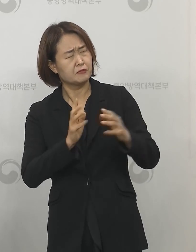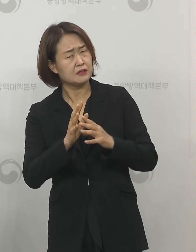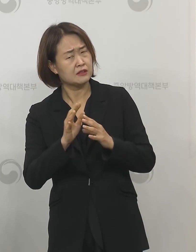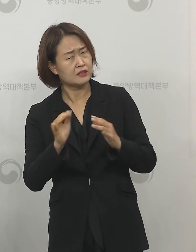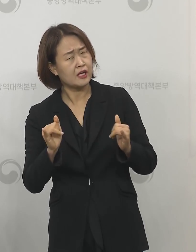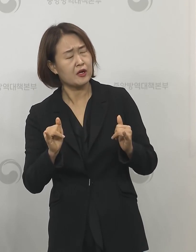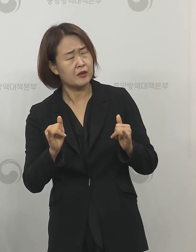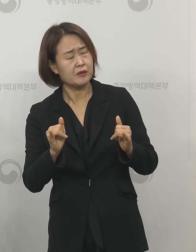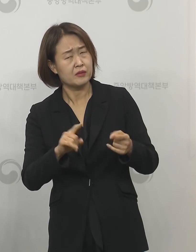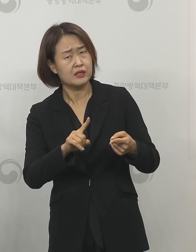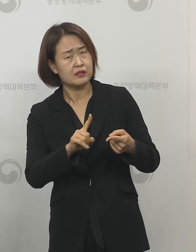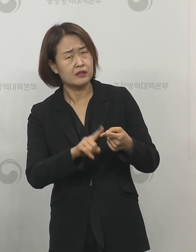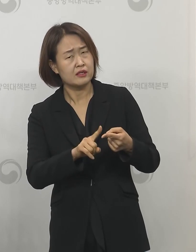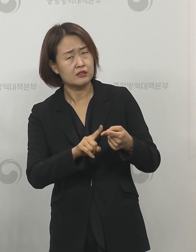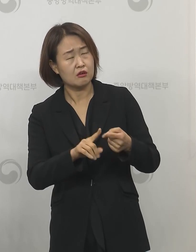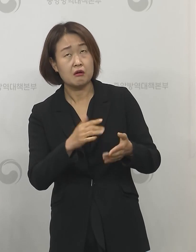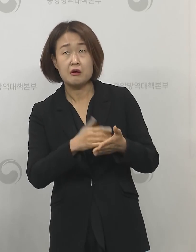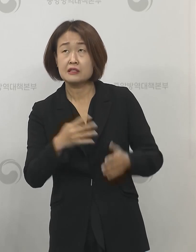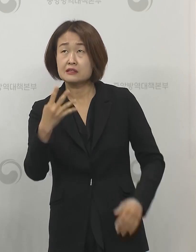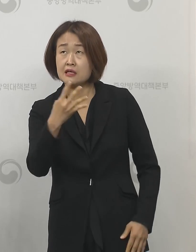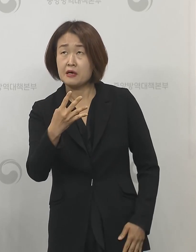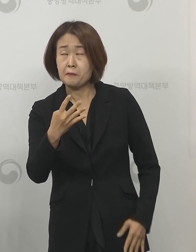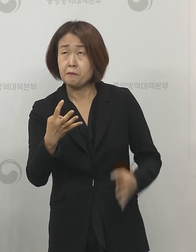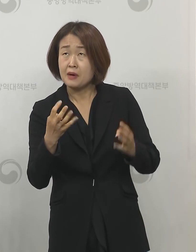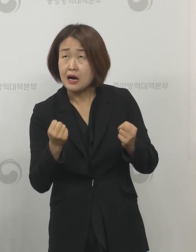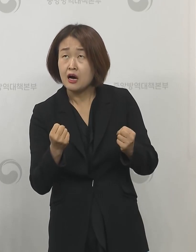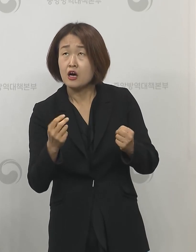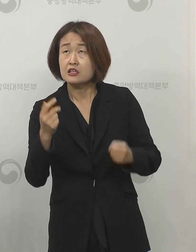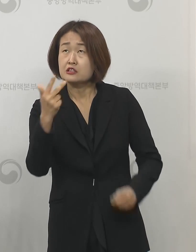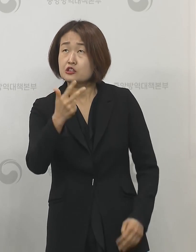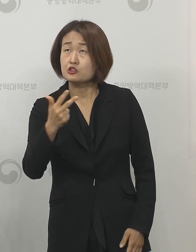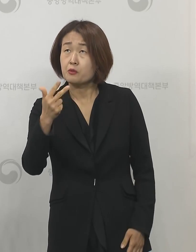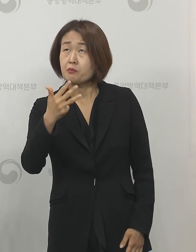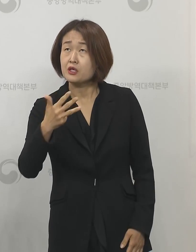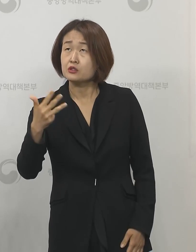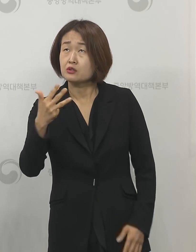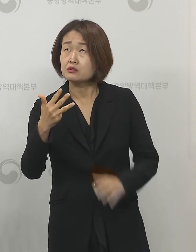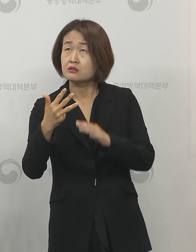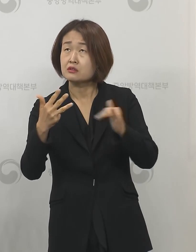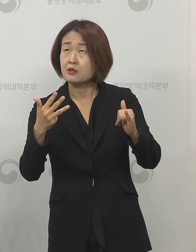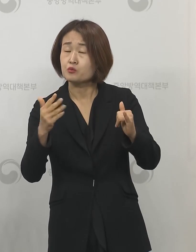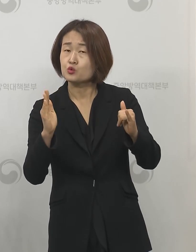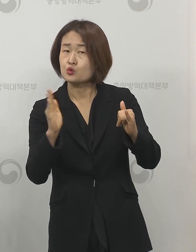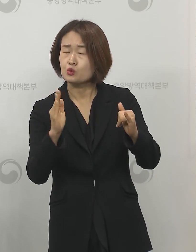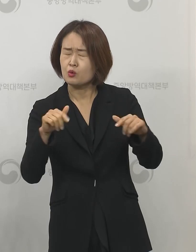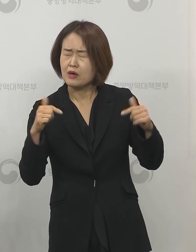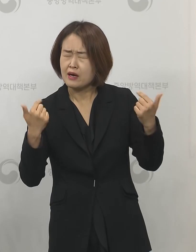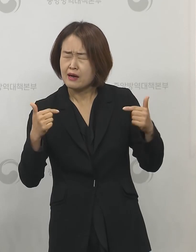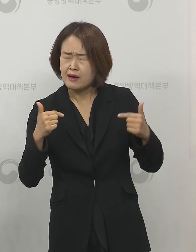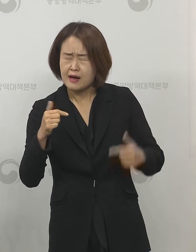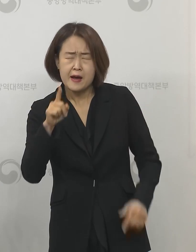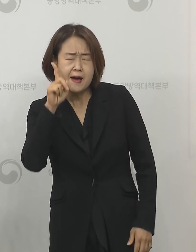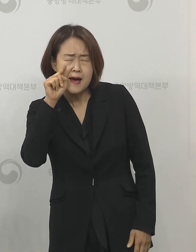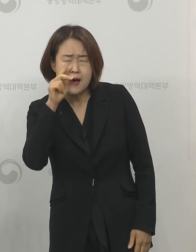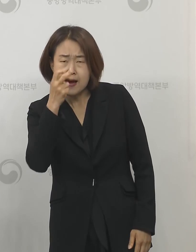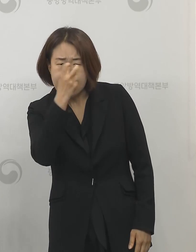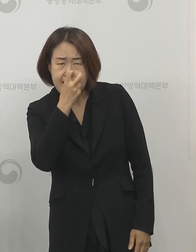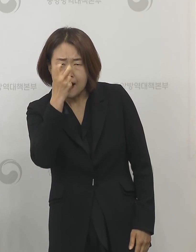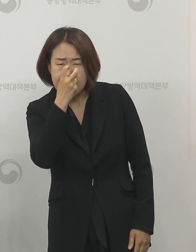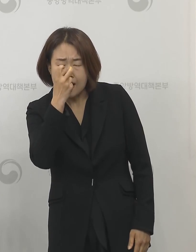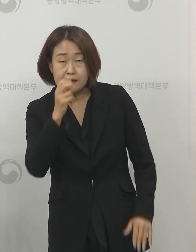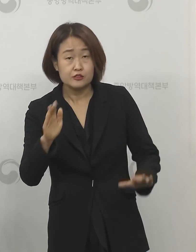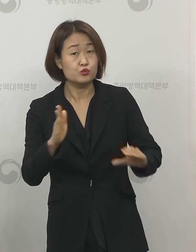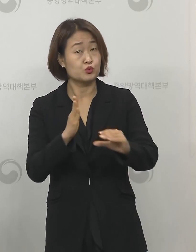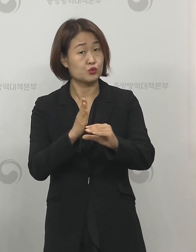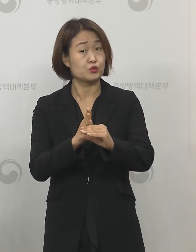적게는 4천명 많게는 한 7, 8천명 정도가 매일 검사를 진행하고